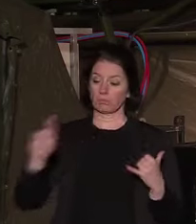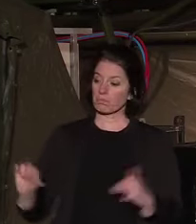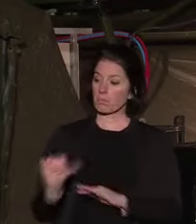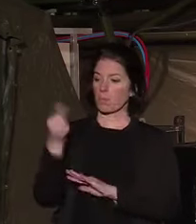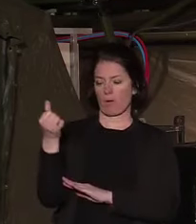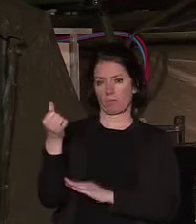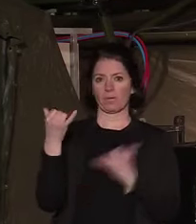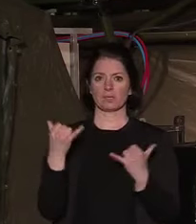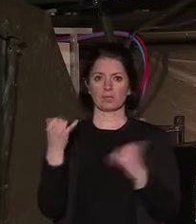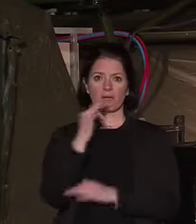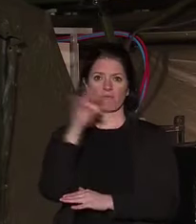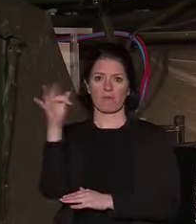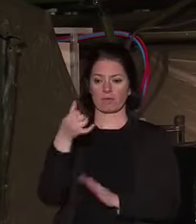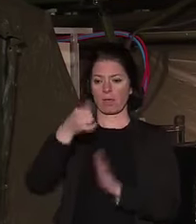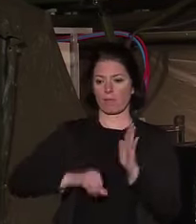a près d'un mois.